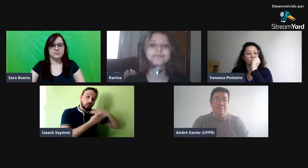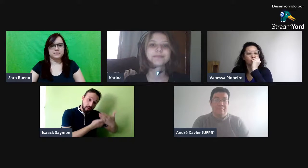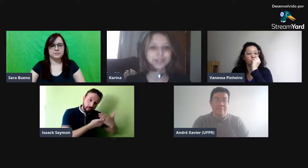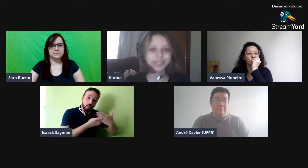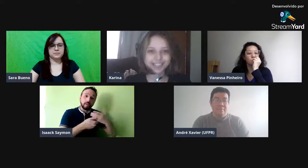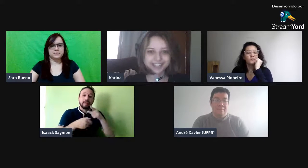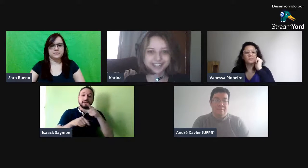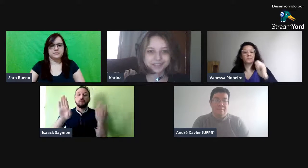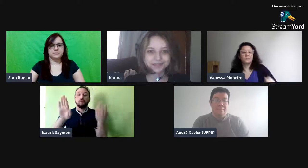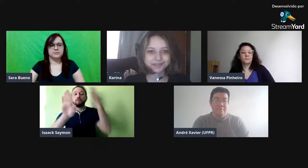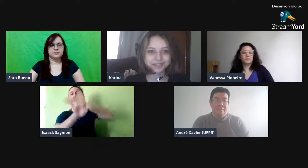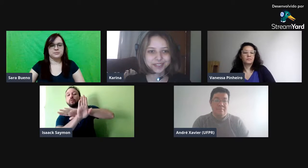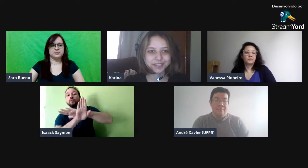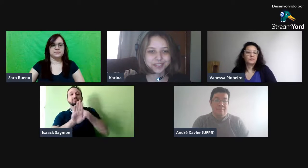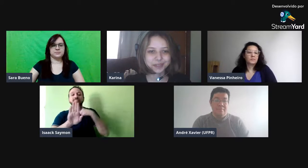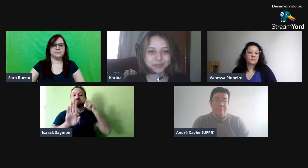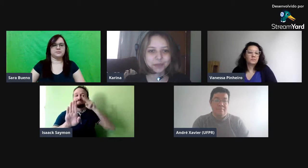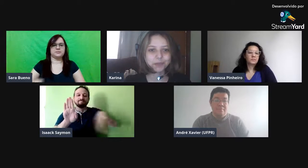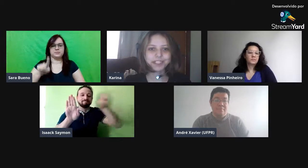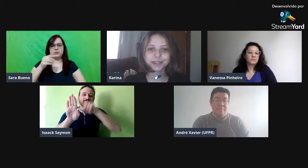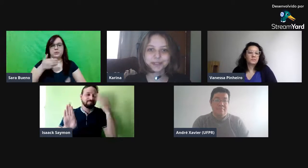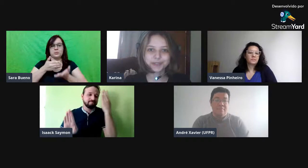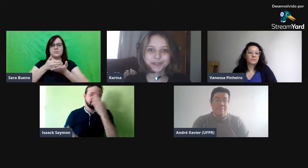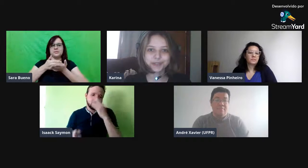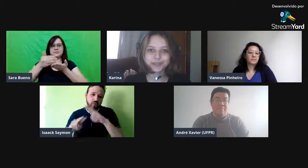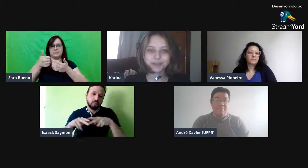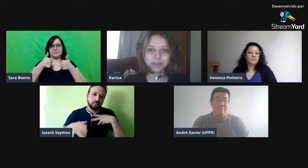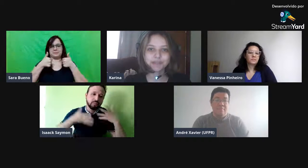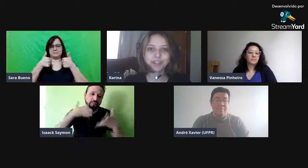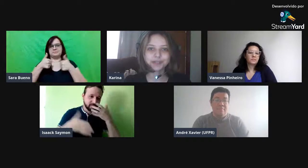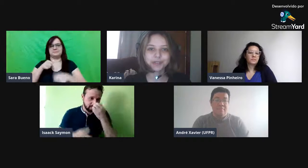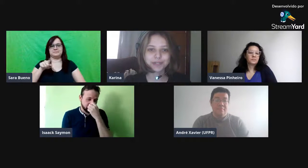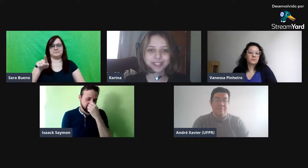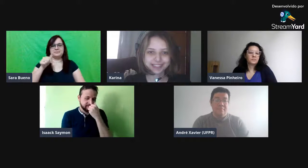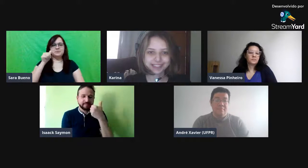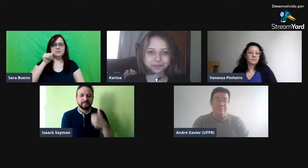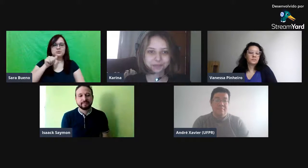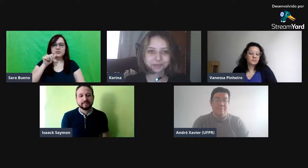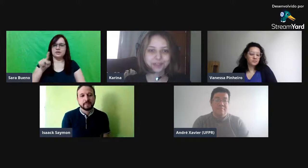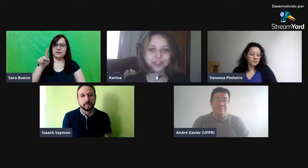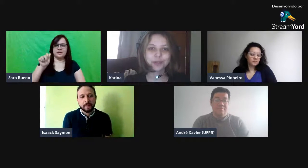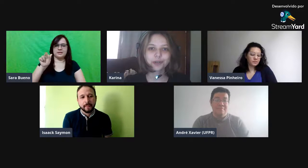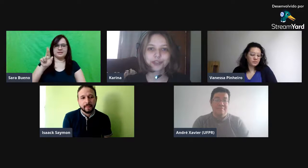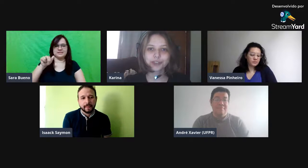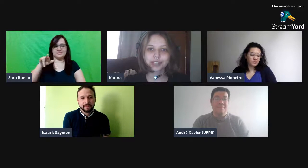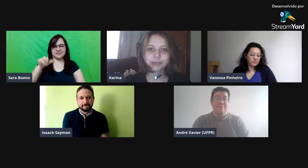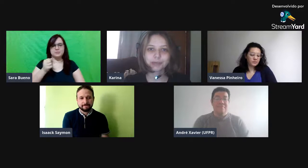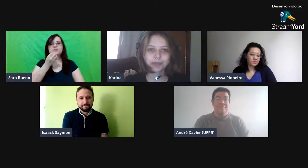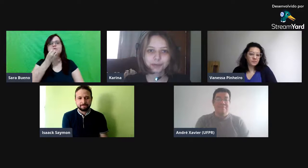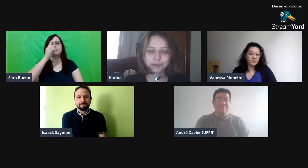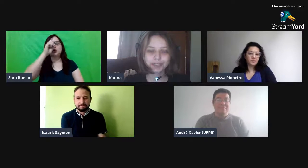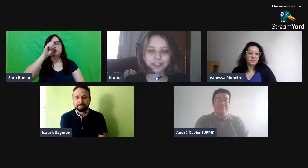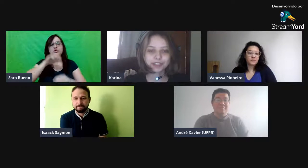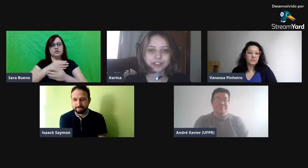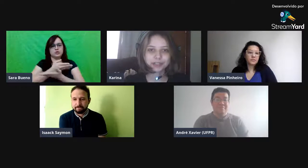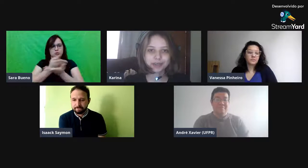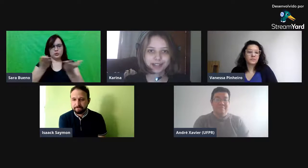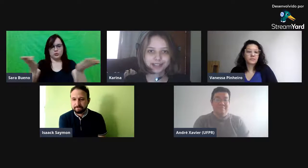Olá, muito bom dia a todos. Bem-vindos ao CELIM. Hoje nós temos mais uma manhã de debates e